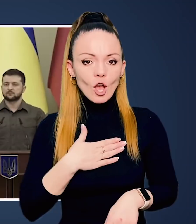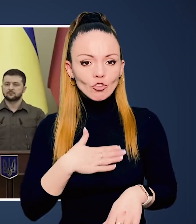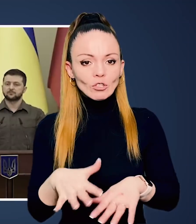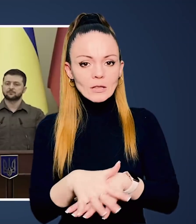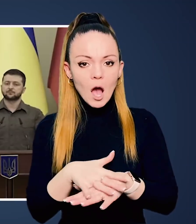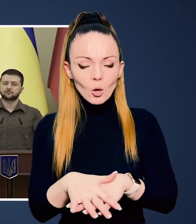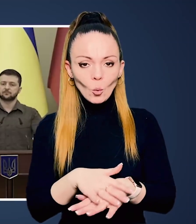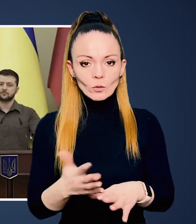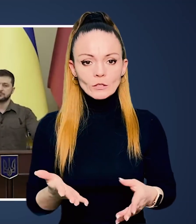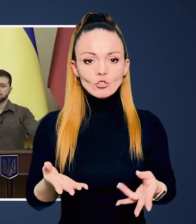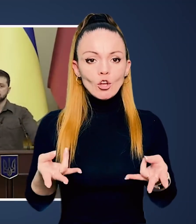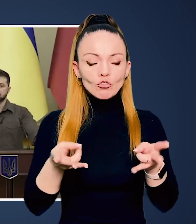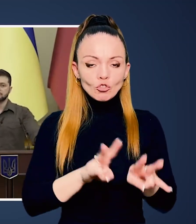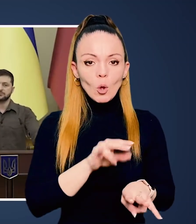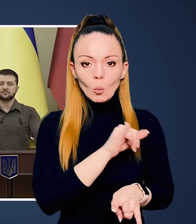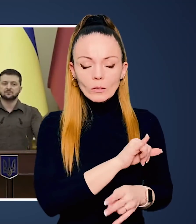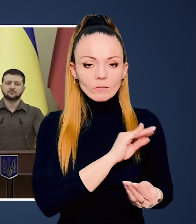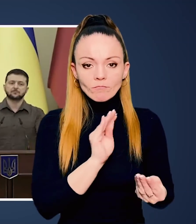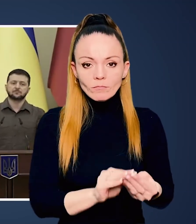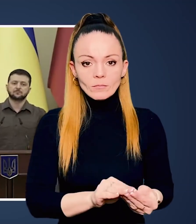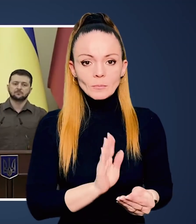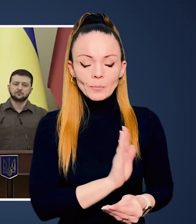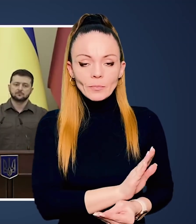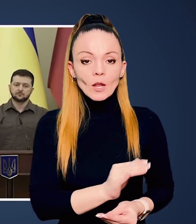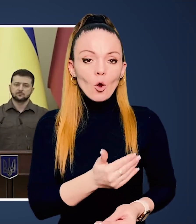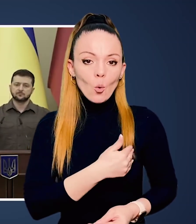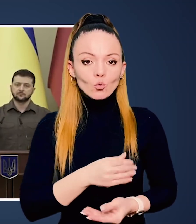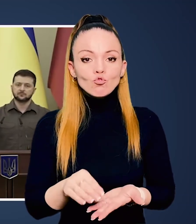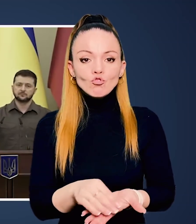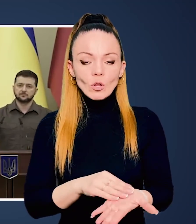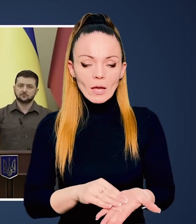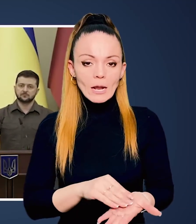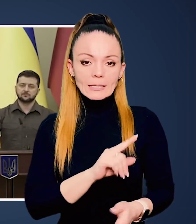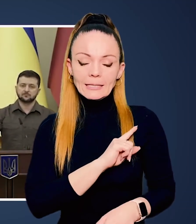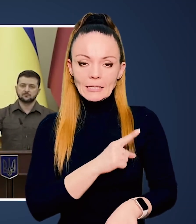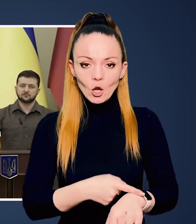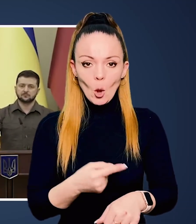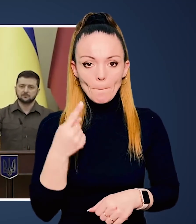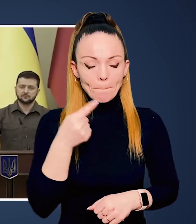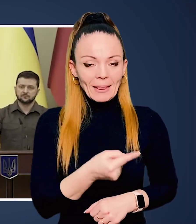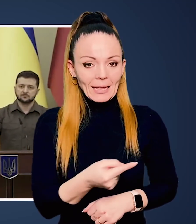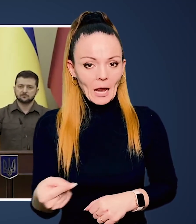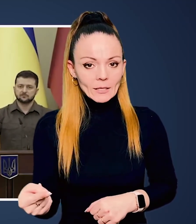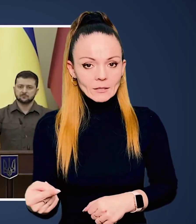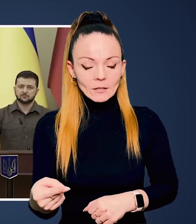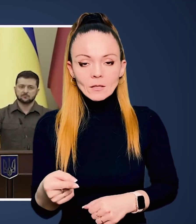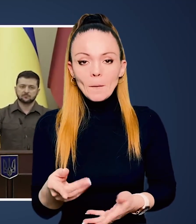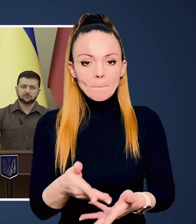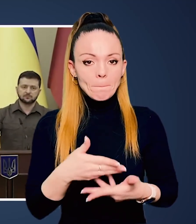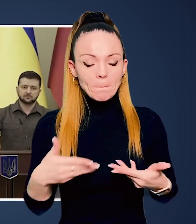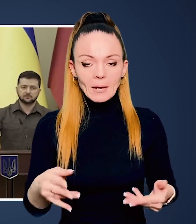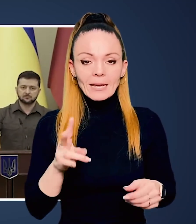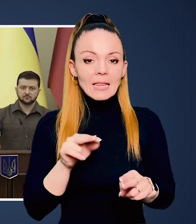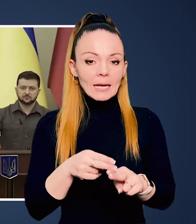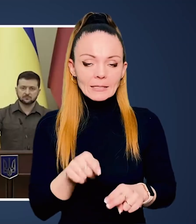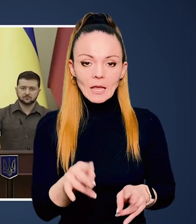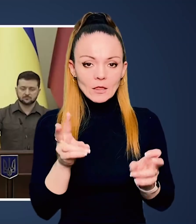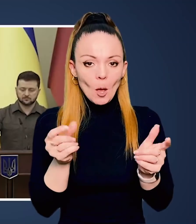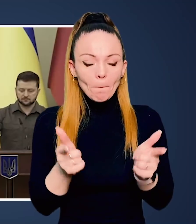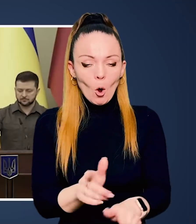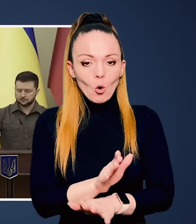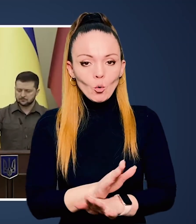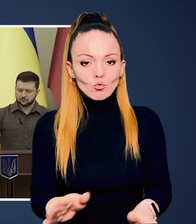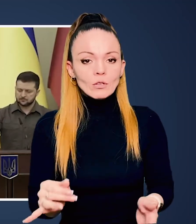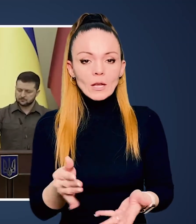трактувати наші народи залишається в них такий самий. І хочу ще раз сильно підкреслити, ми